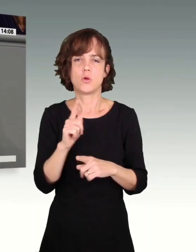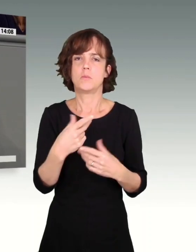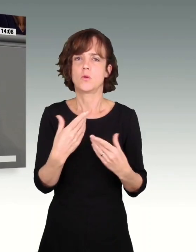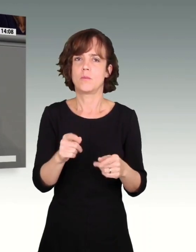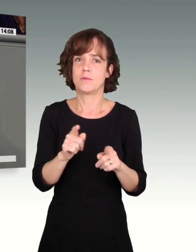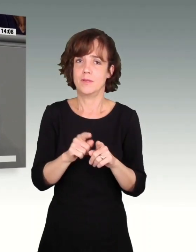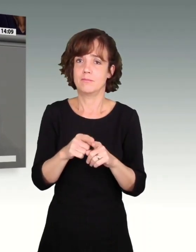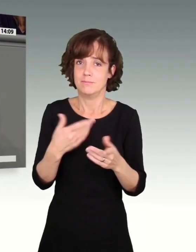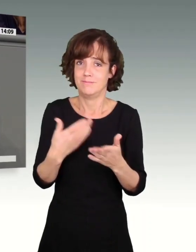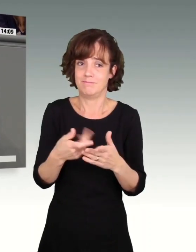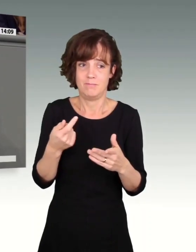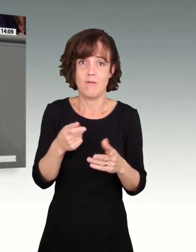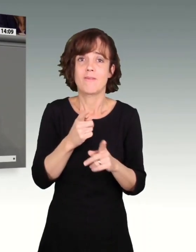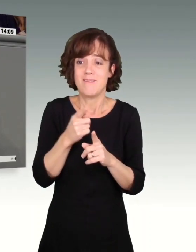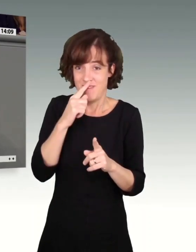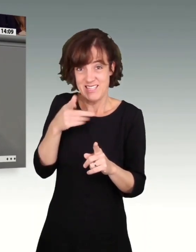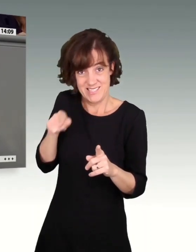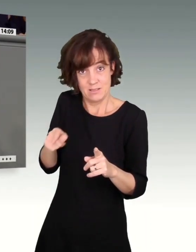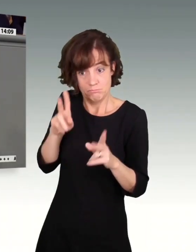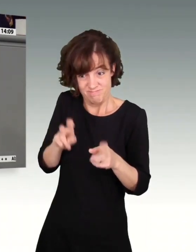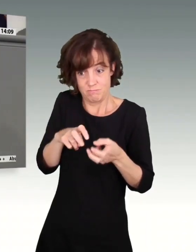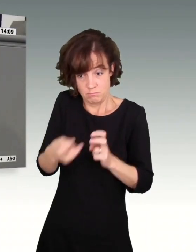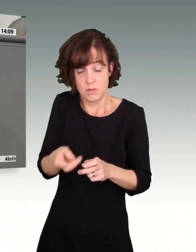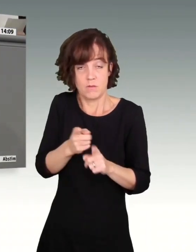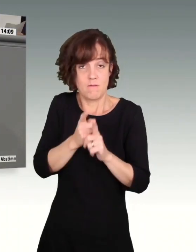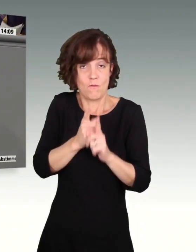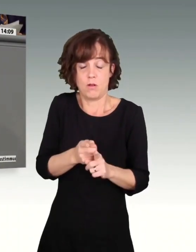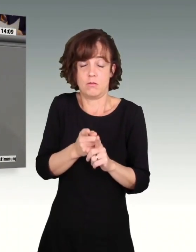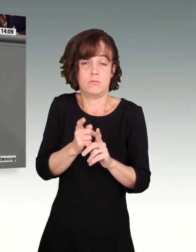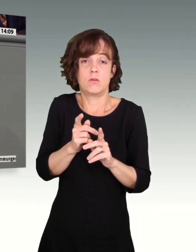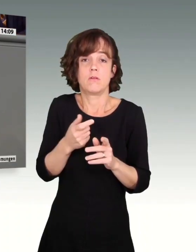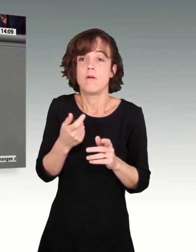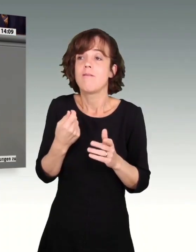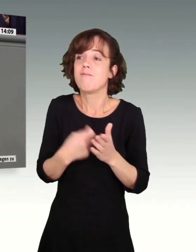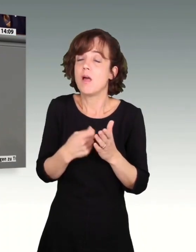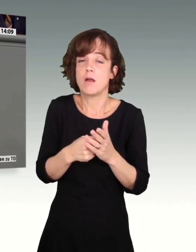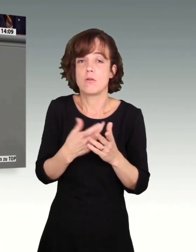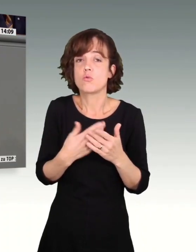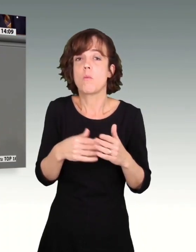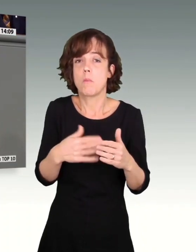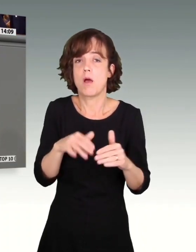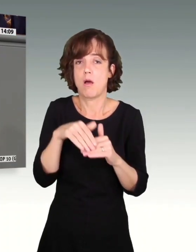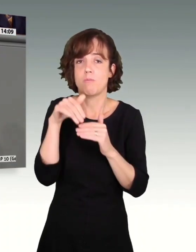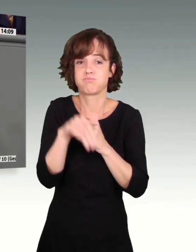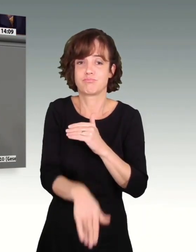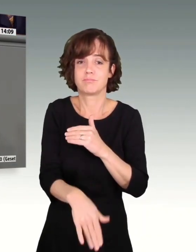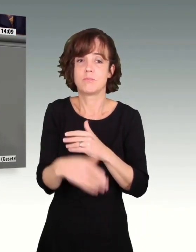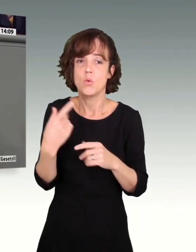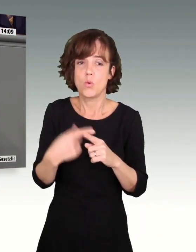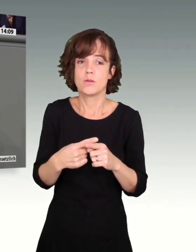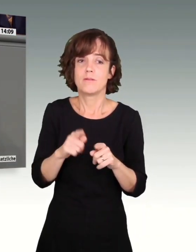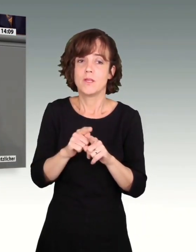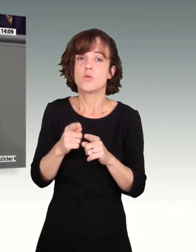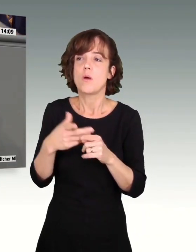das unsere Währung weiter entwertet. Und der größte Pull-Faktor, den wir jemals geschaffen hätten. Es gibt genug